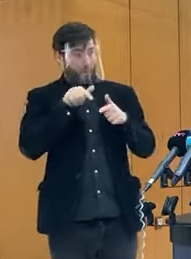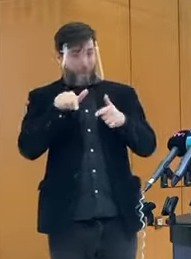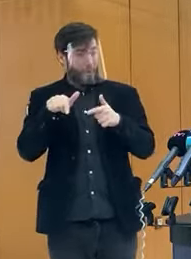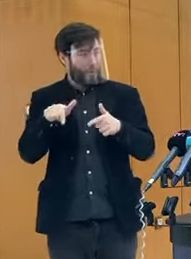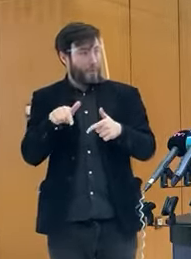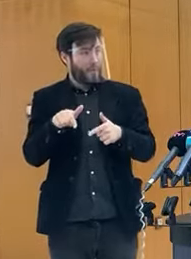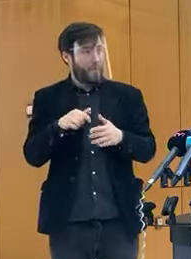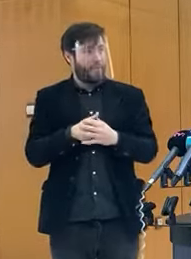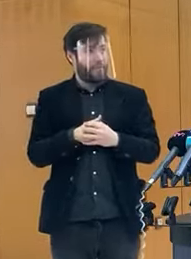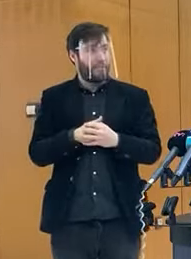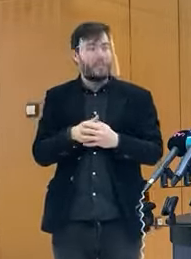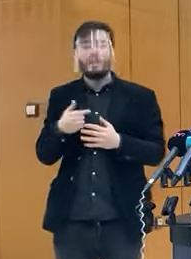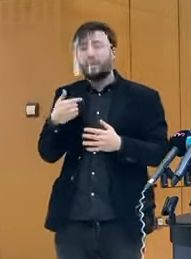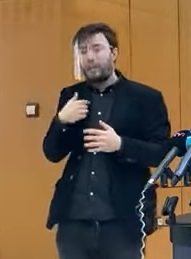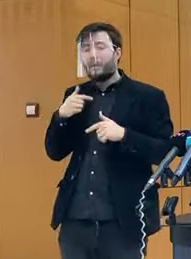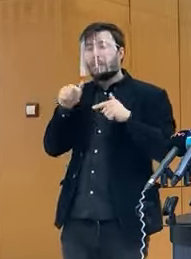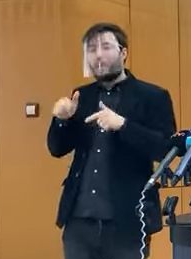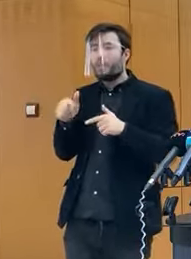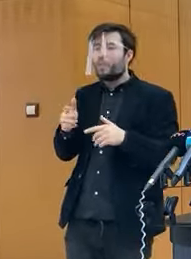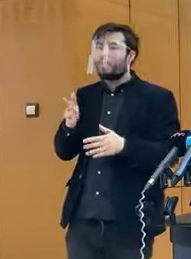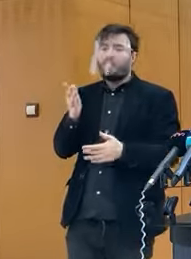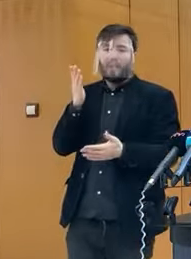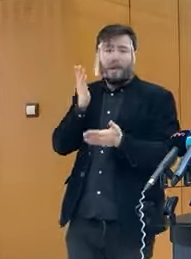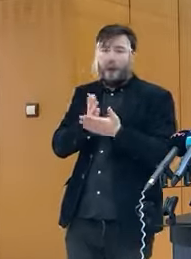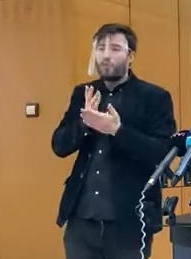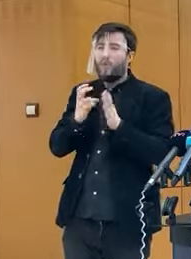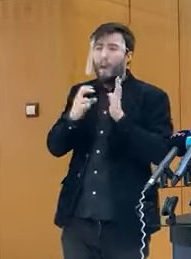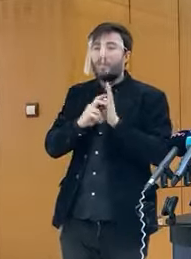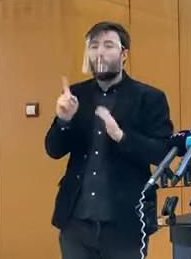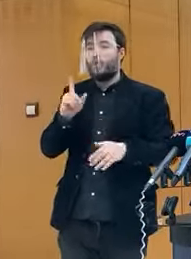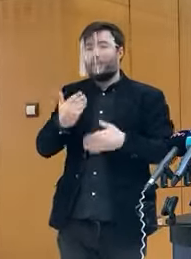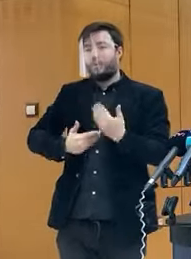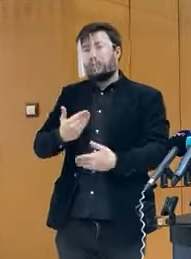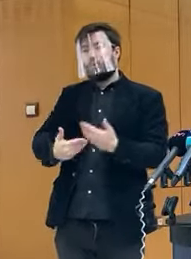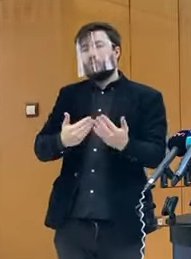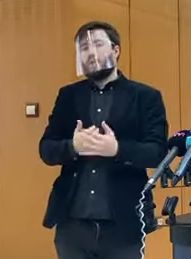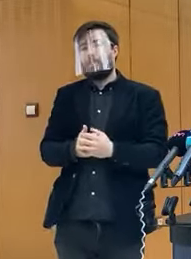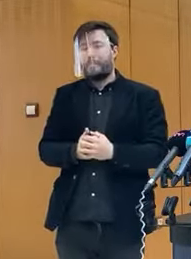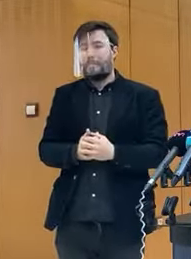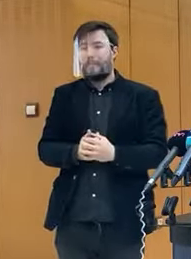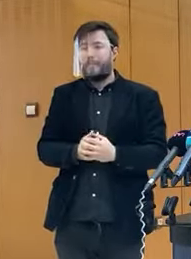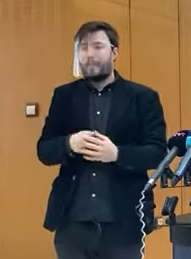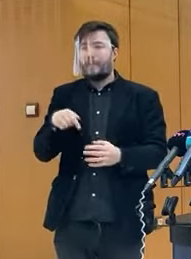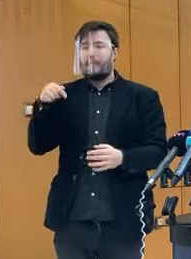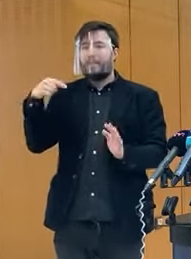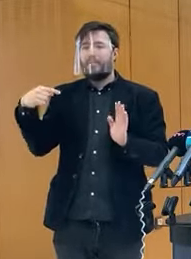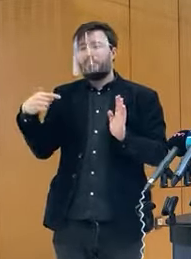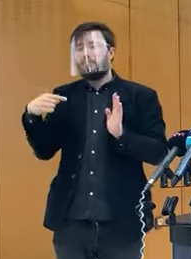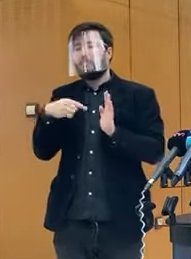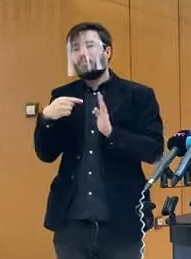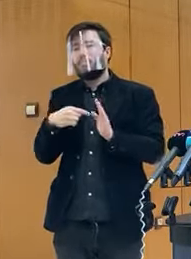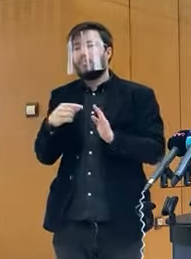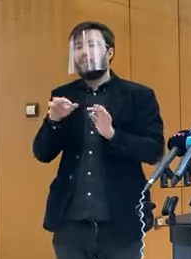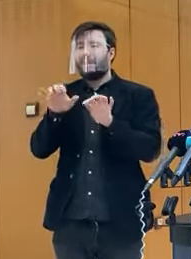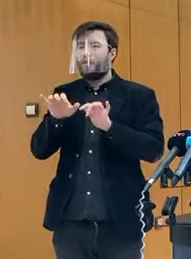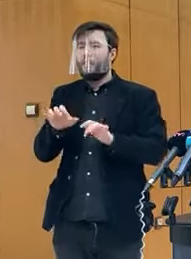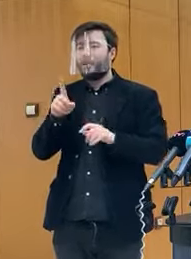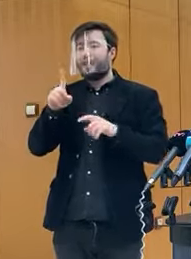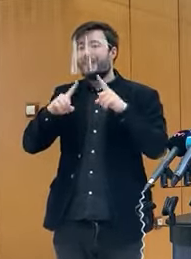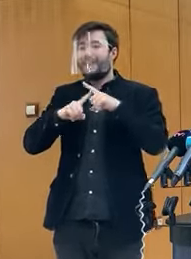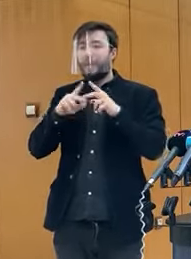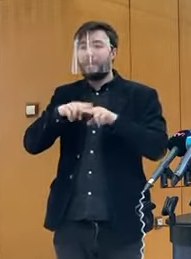Podporujem každú funkčnú aplikáciu. My práve, že tieto IT metódy vôbec